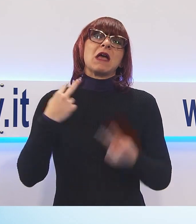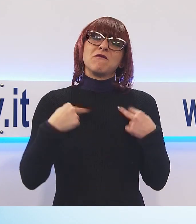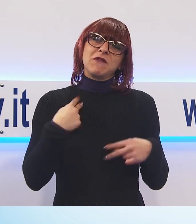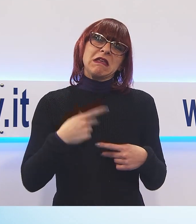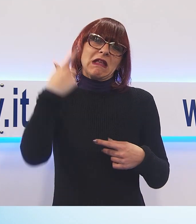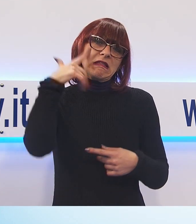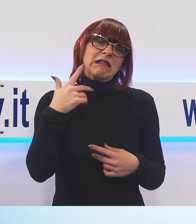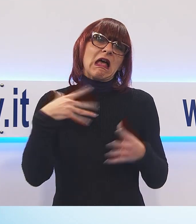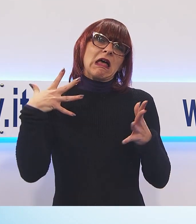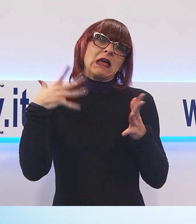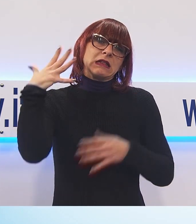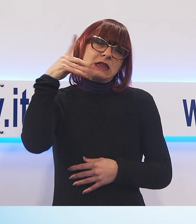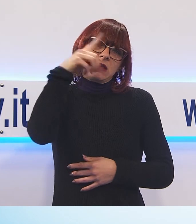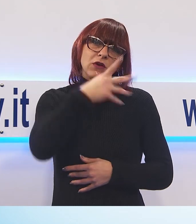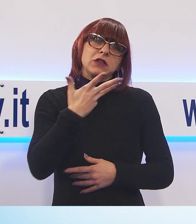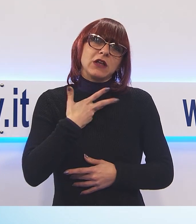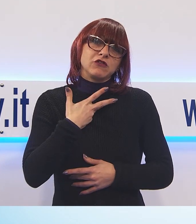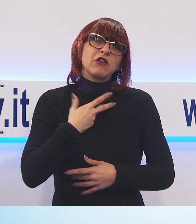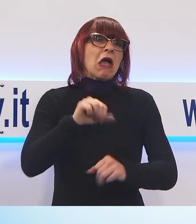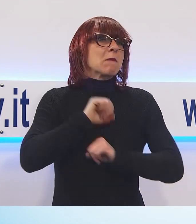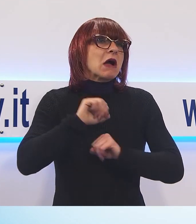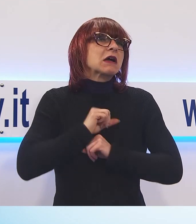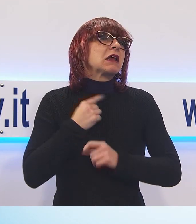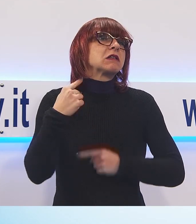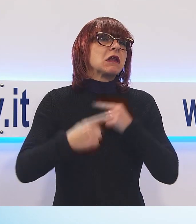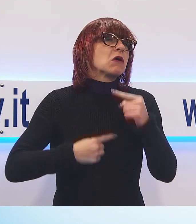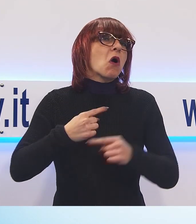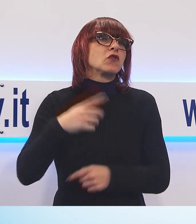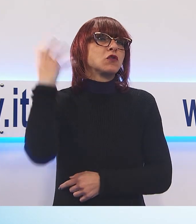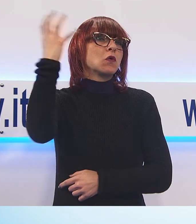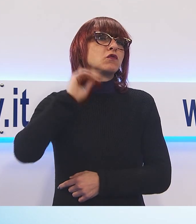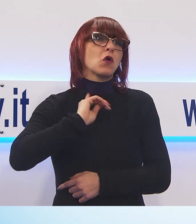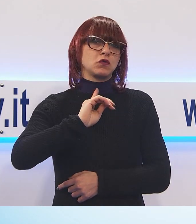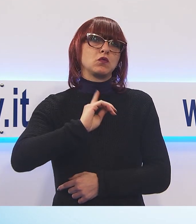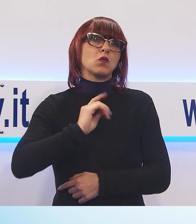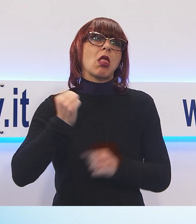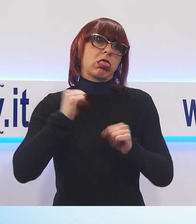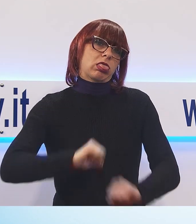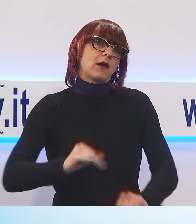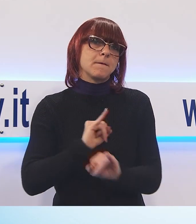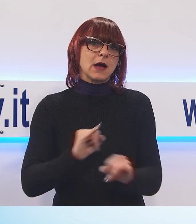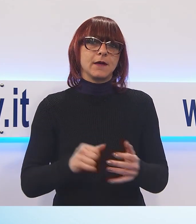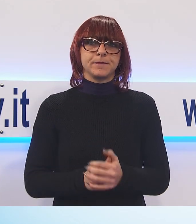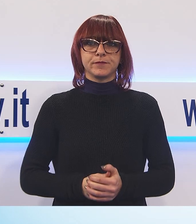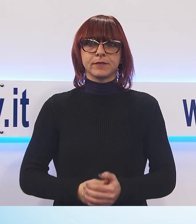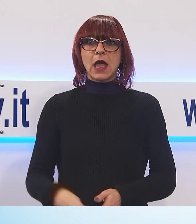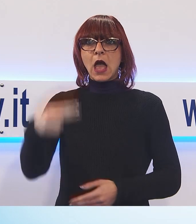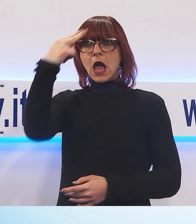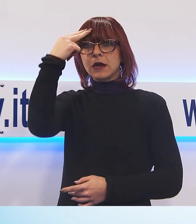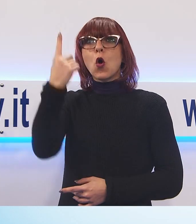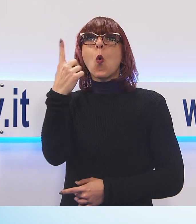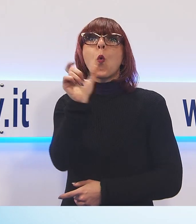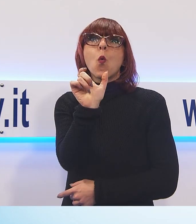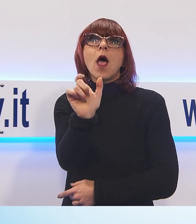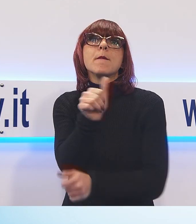della vita, a credere senza timore nei propri sogni. Ricordatevi che c'è una sola parola